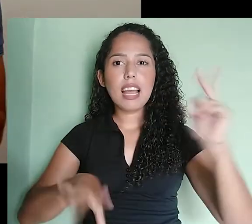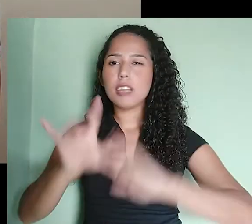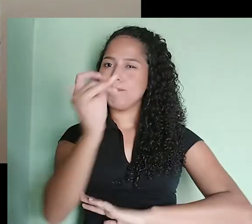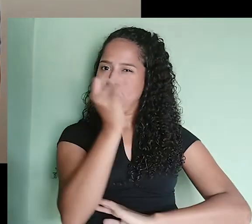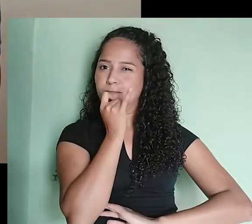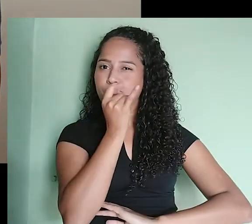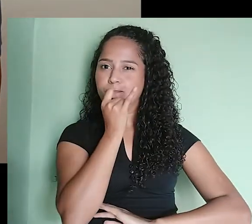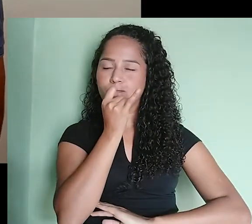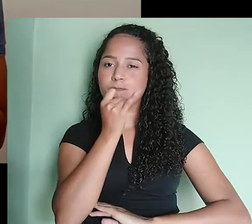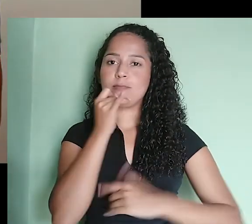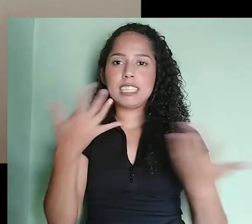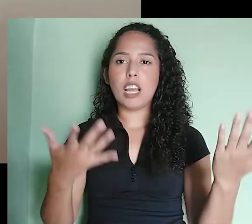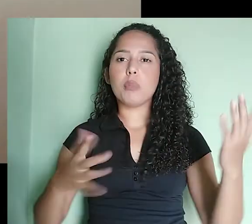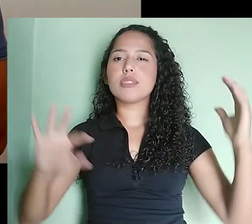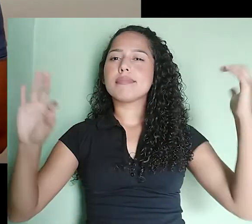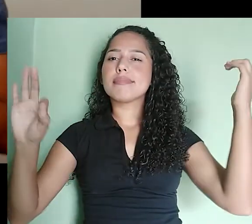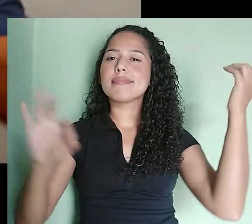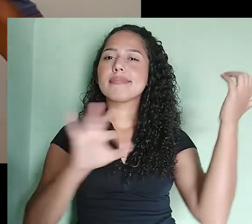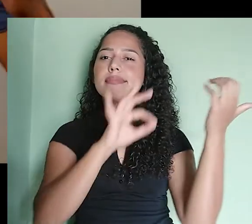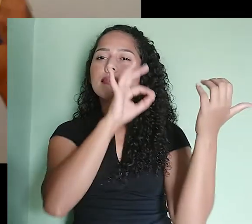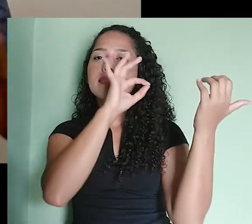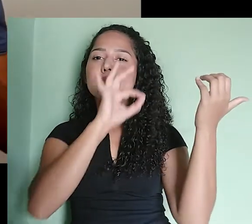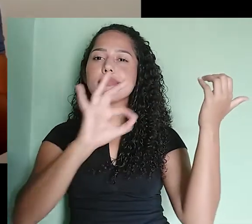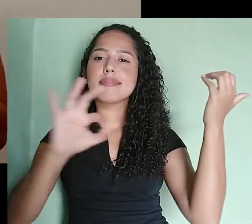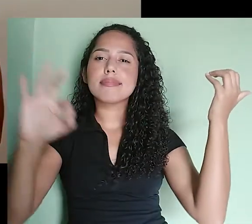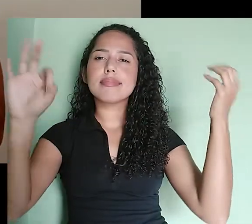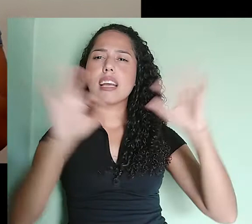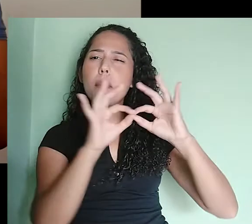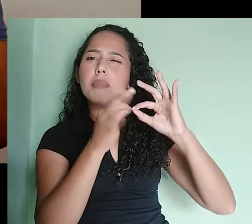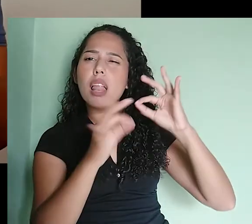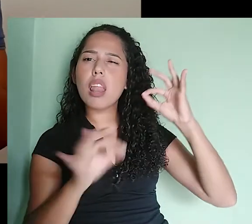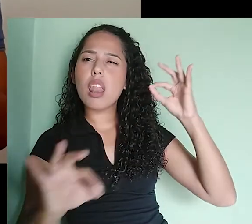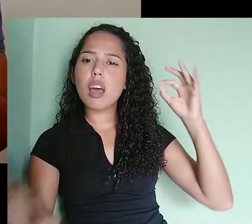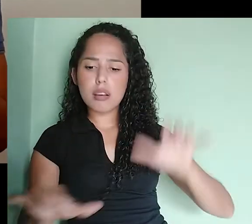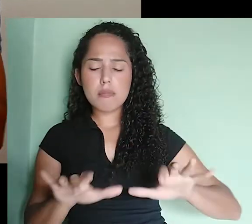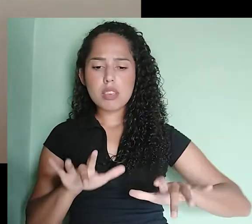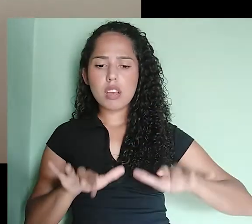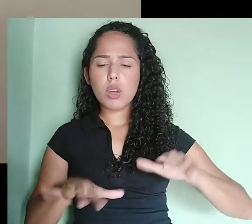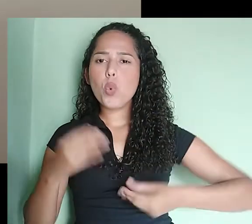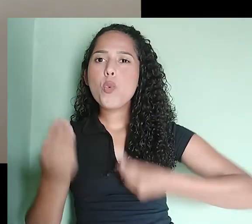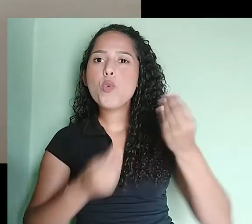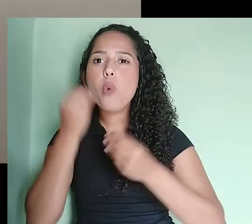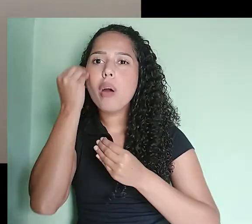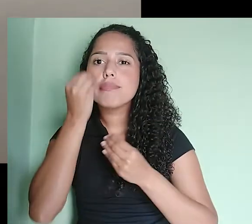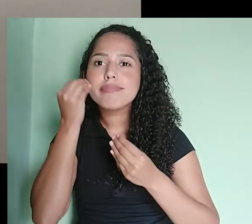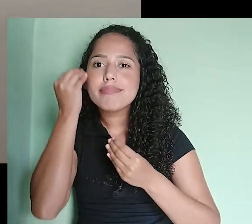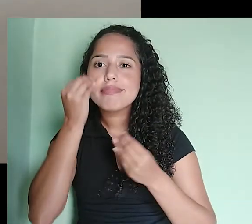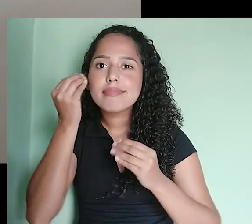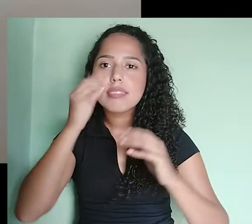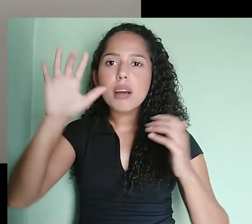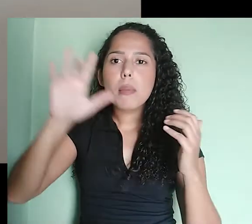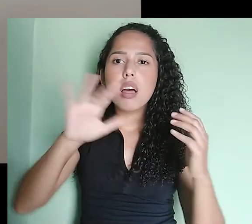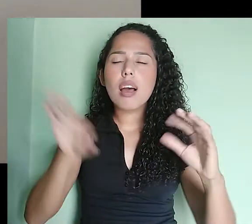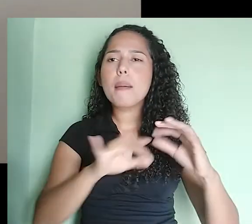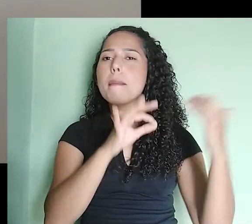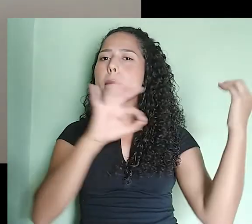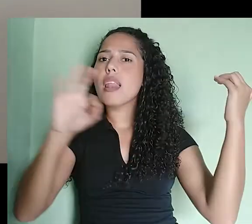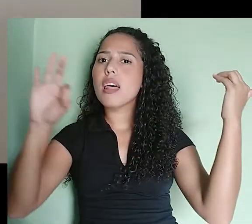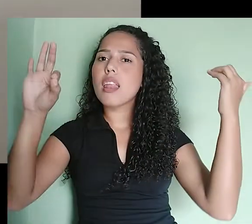exemplo aqui. Violinos. Imagina uma nota longa do violino tocando piano. E aos poucos esse violino vai crescendo. Você pode fazer